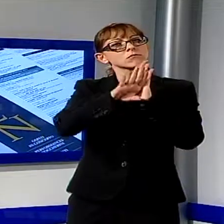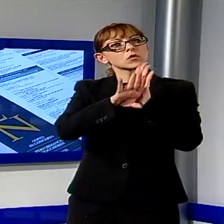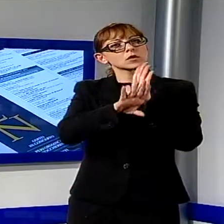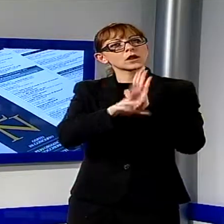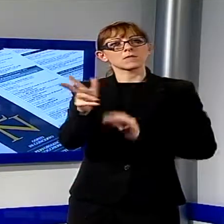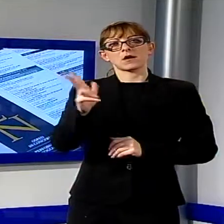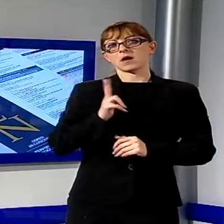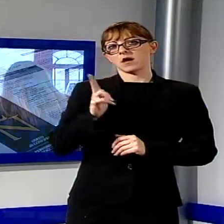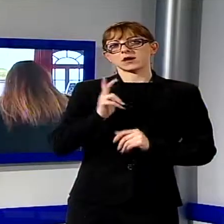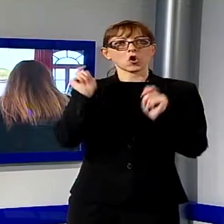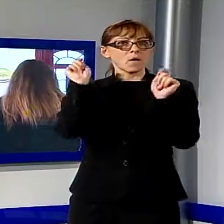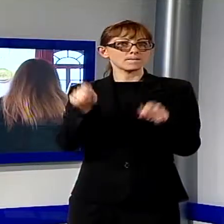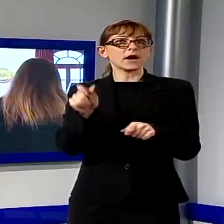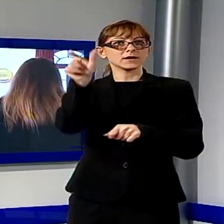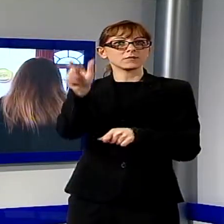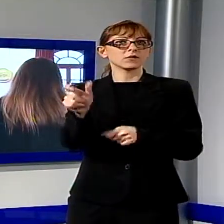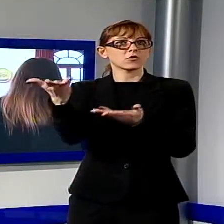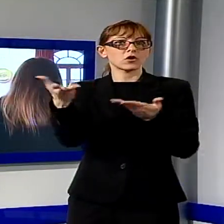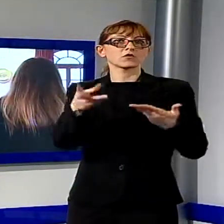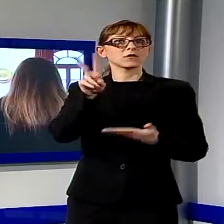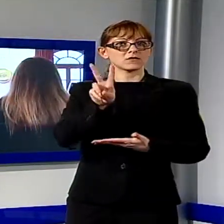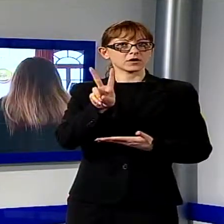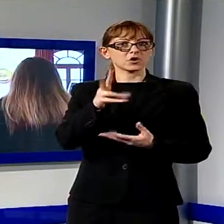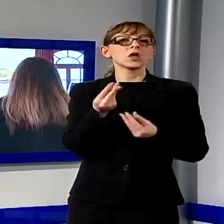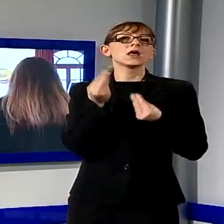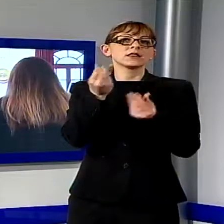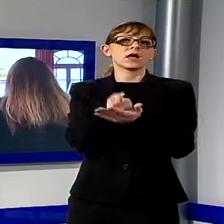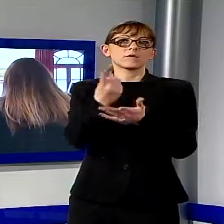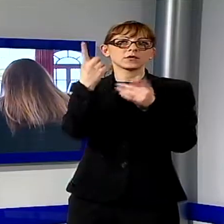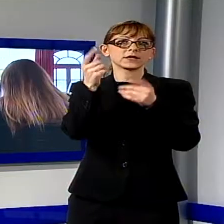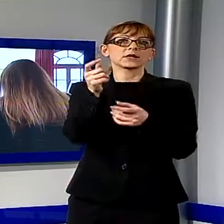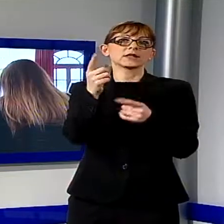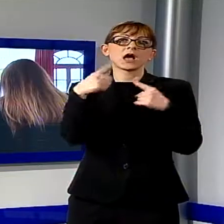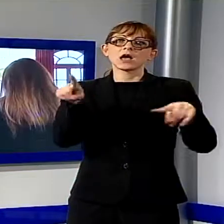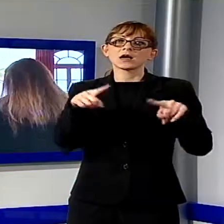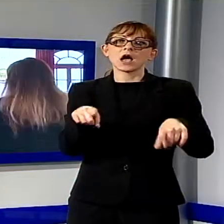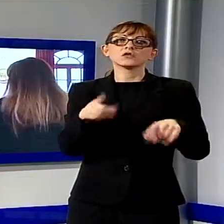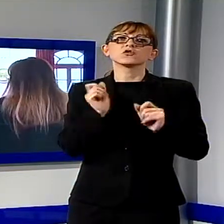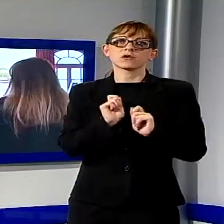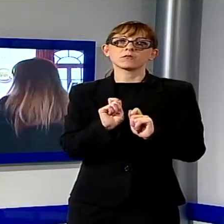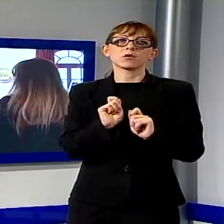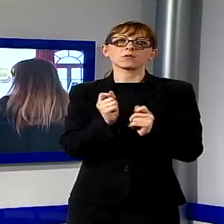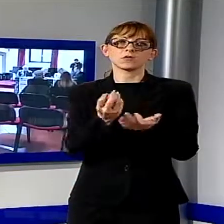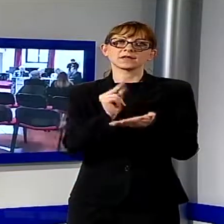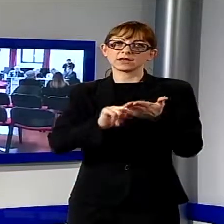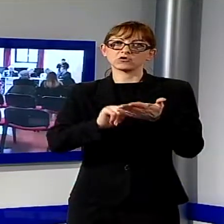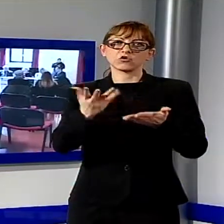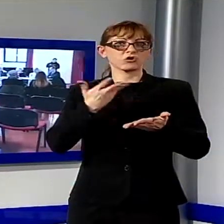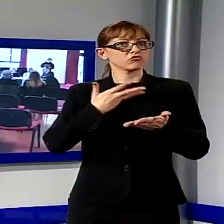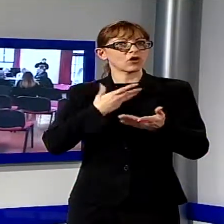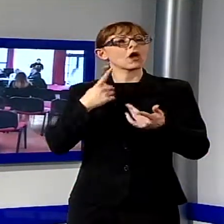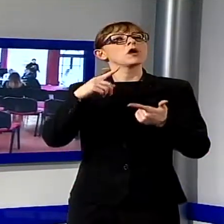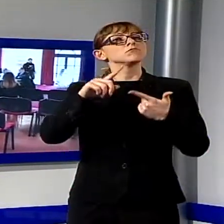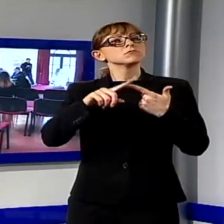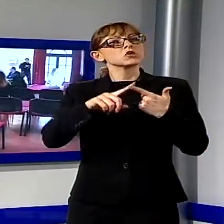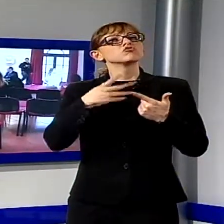Roberto Vecchioni per dare importanza anche a quella che è la canzone d'autore e poi si sviluppa con importanti festival come il Bass Festival,